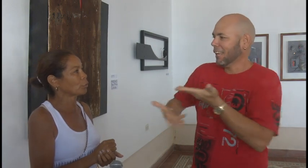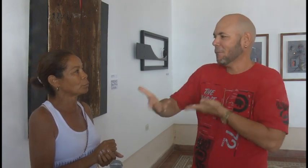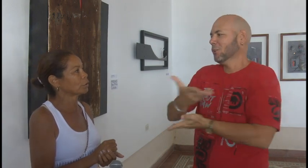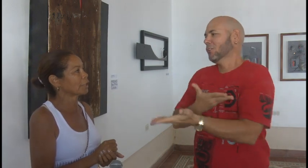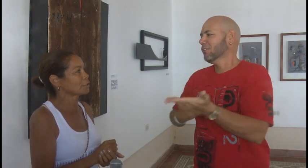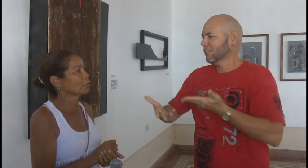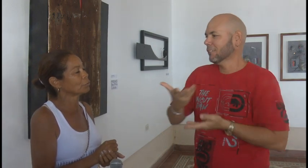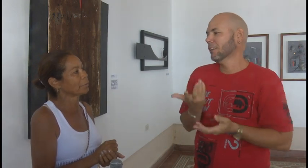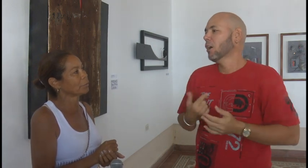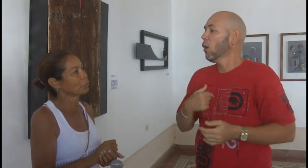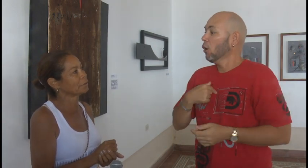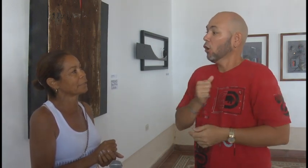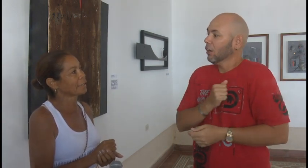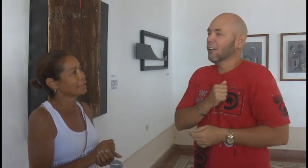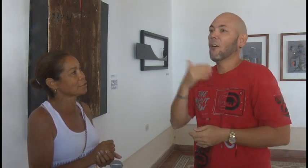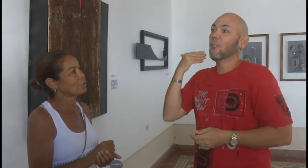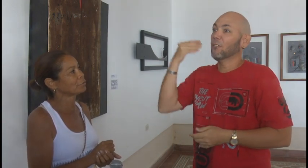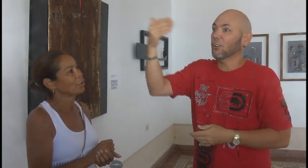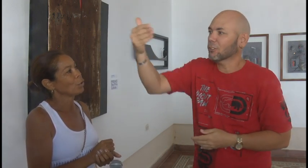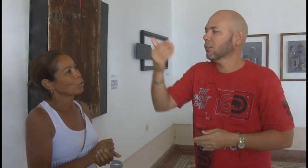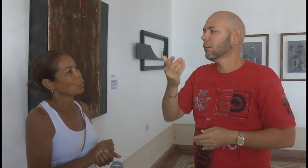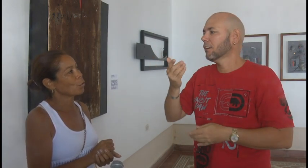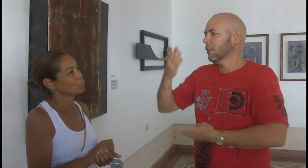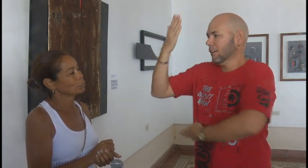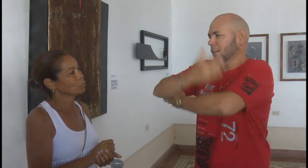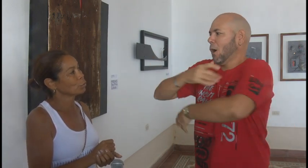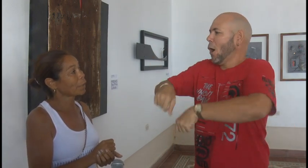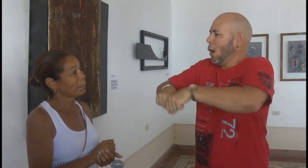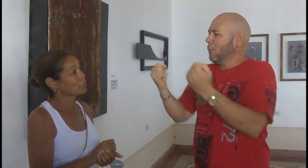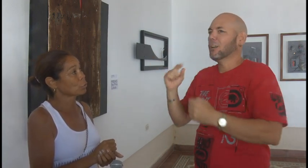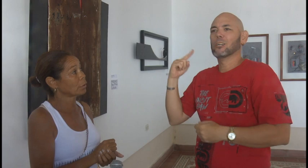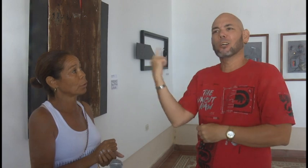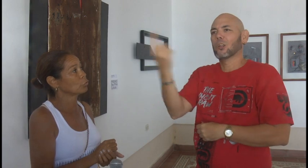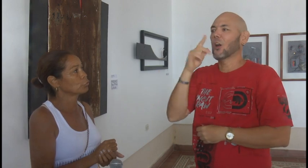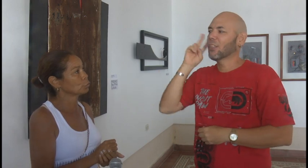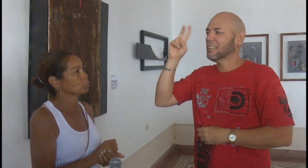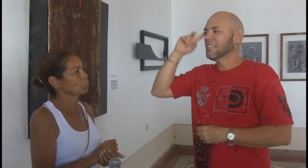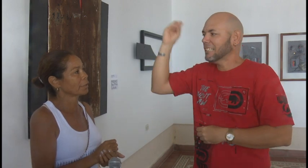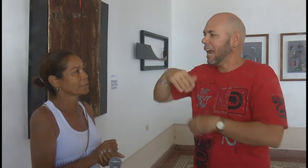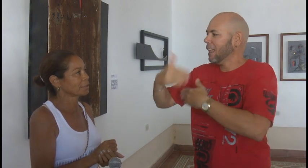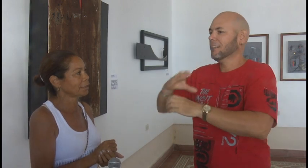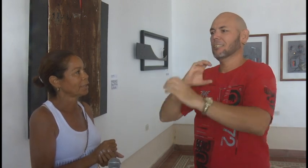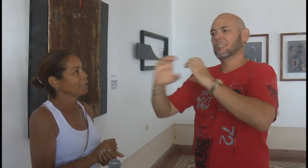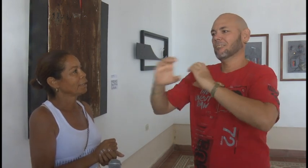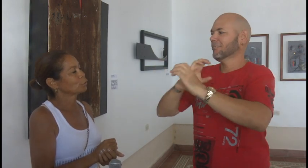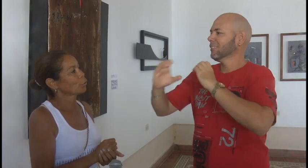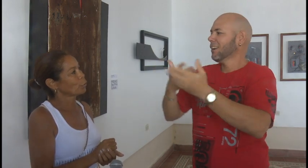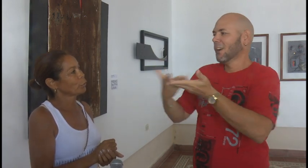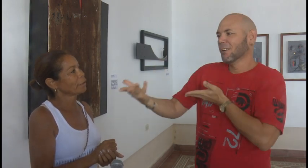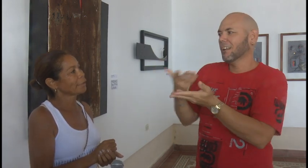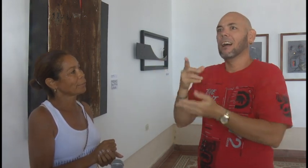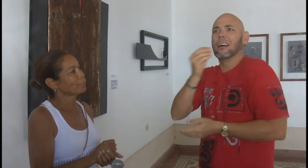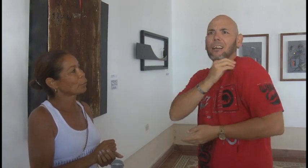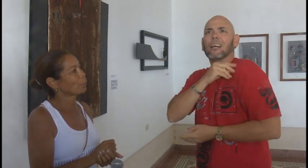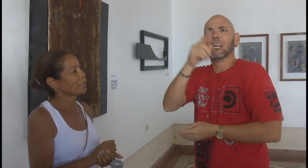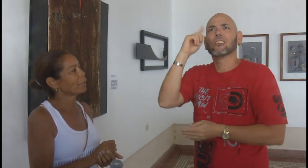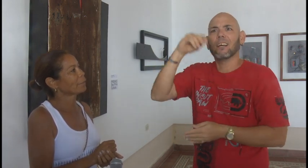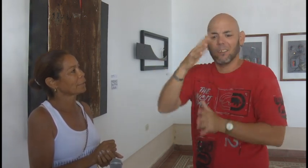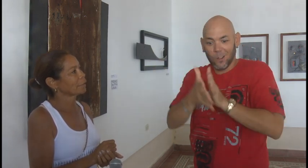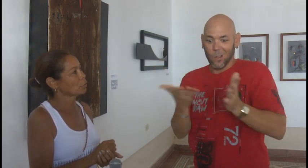comunicación, una mejor interrelación con otras personas en un futuro. Y así todos los oyentes debemos romper las barreras de